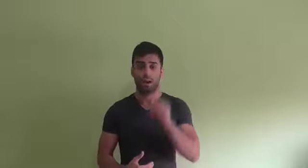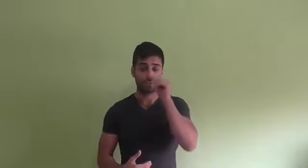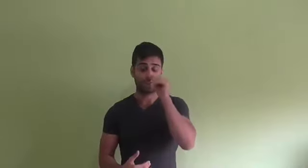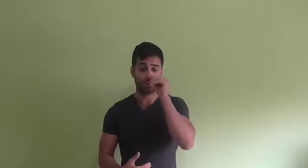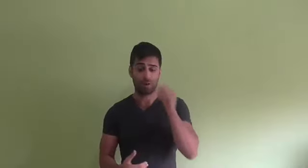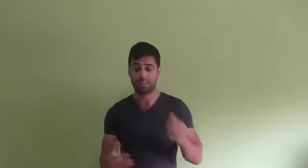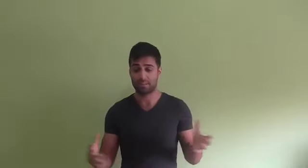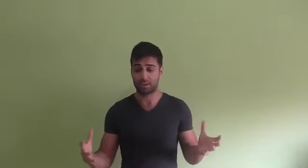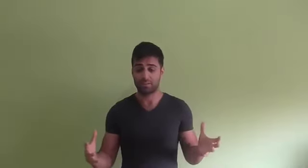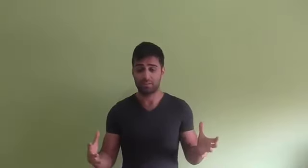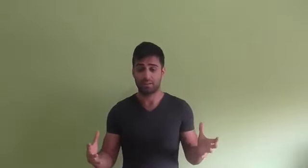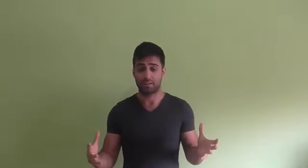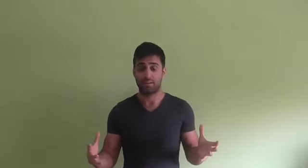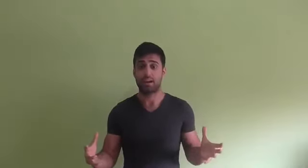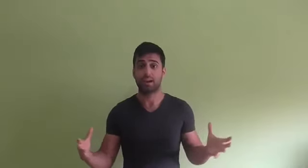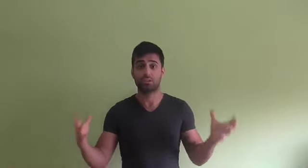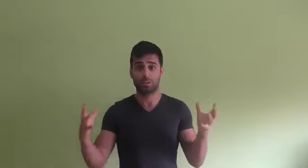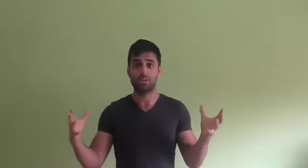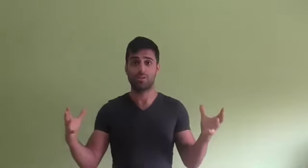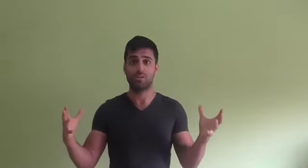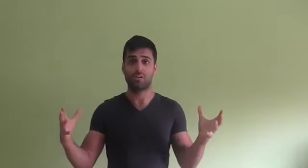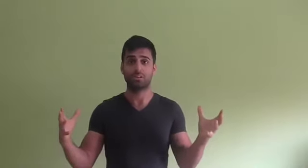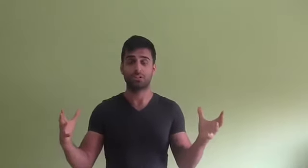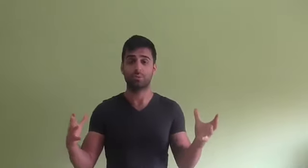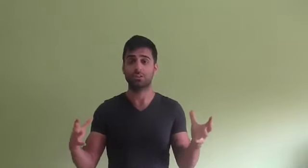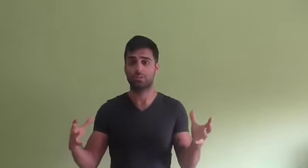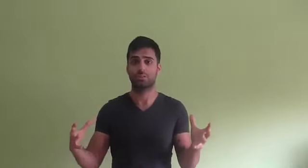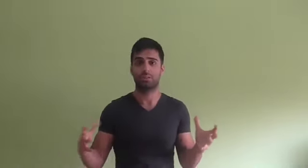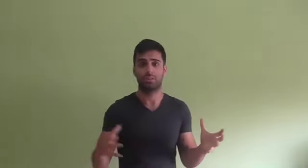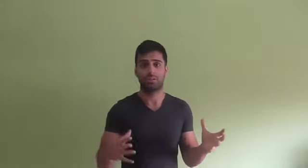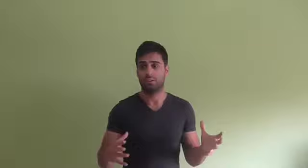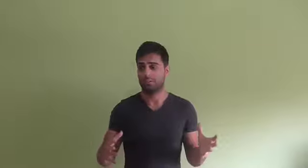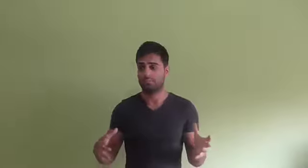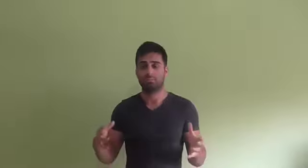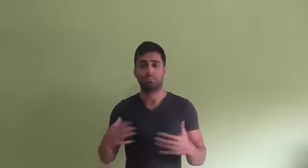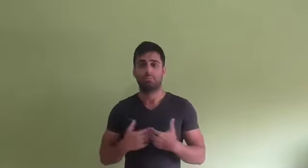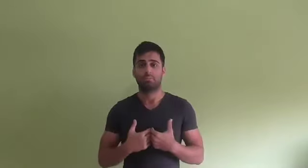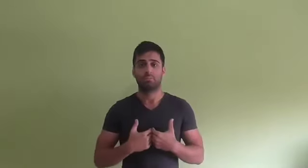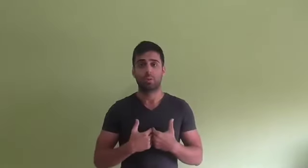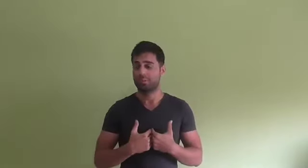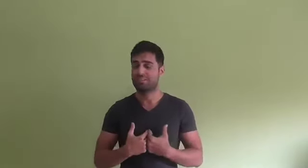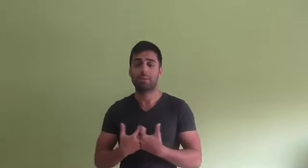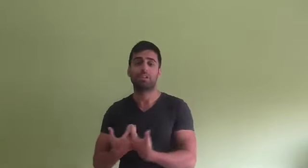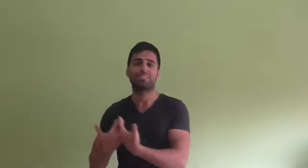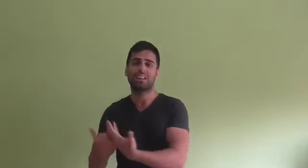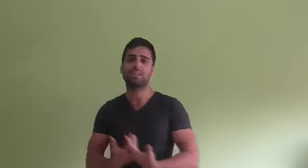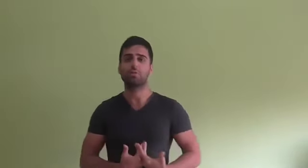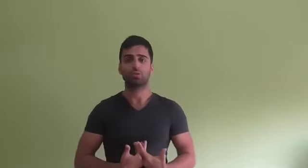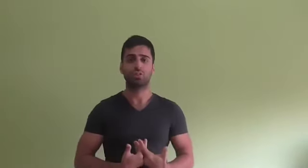Hasta que, eventualmente, también, eso petó. Eso petó. Y me pensaba que podía ser ese lobo